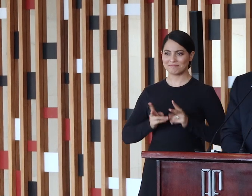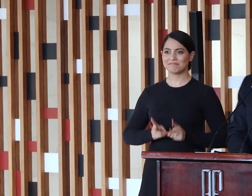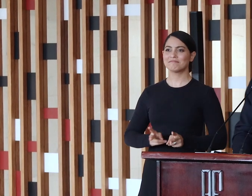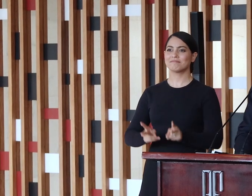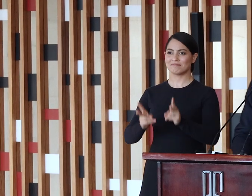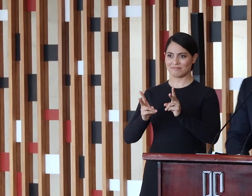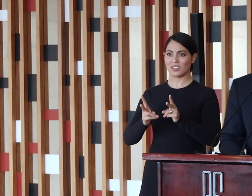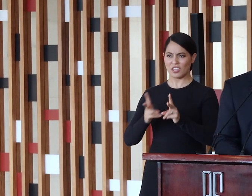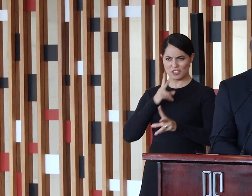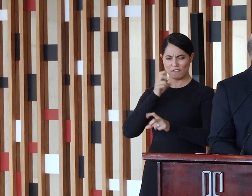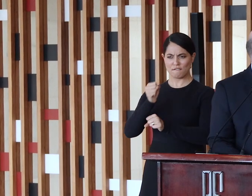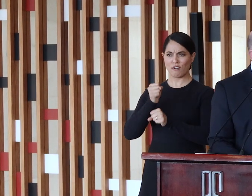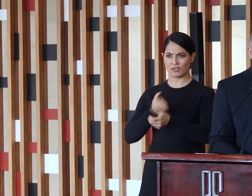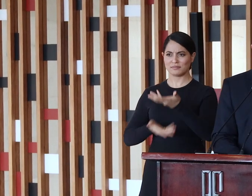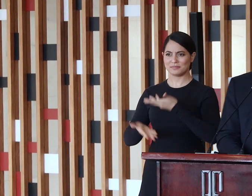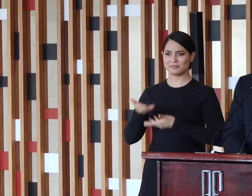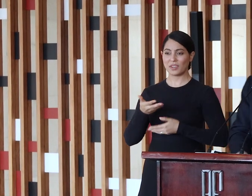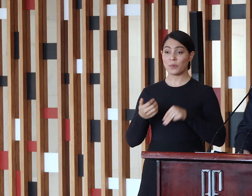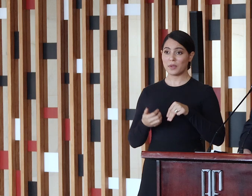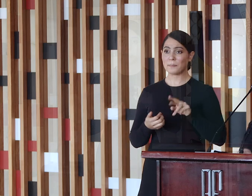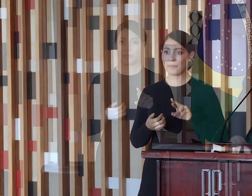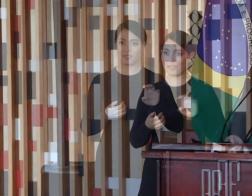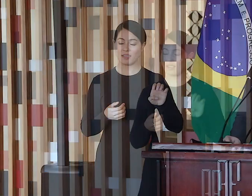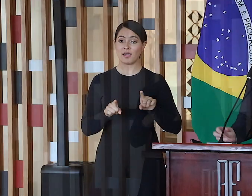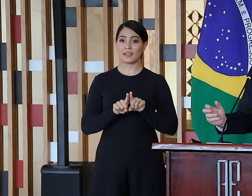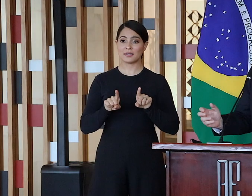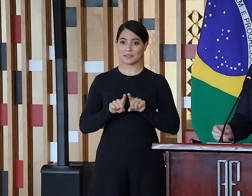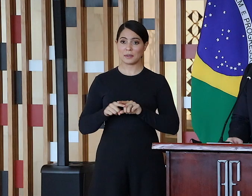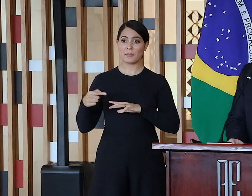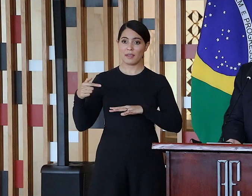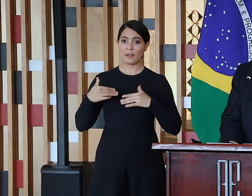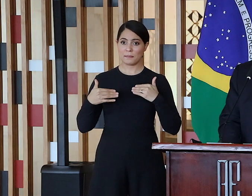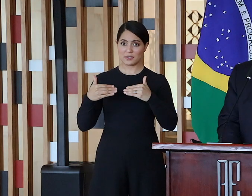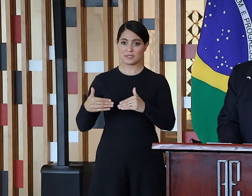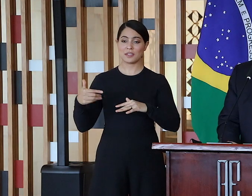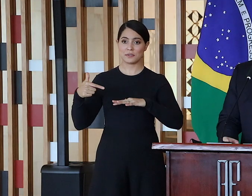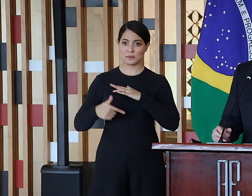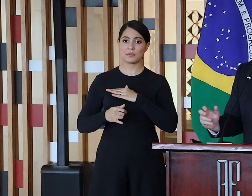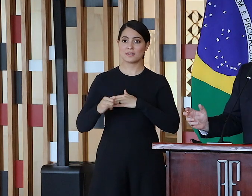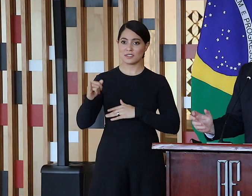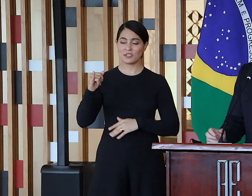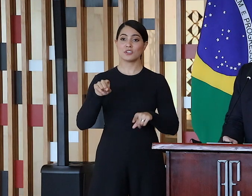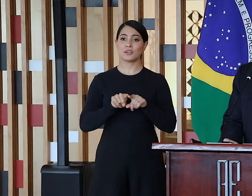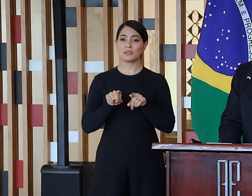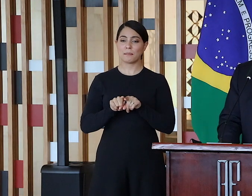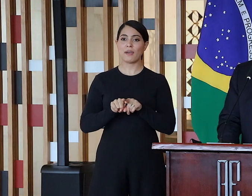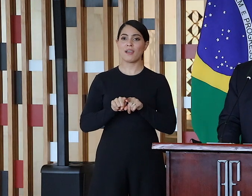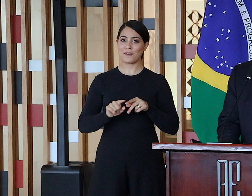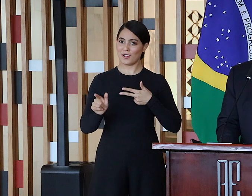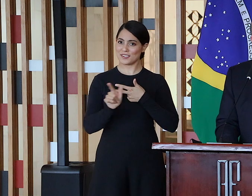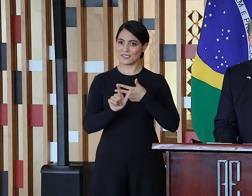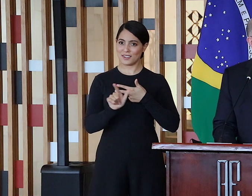esforços. Com o Itamaraty, com o Ministério de Minas e Energia, com os demais órgãos governamentais, com o Legislativo